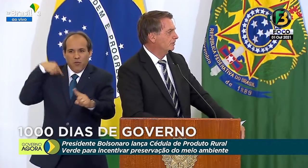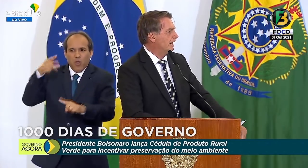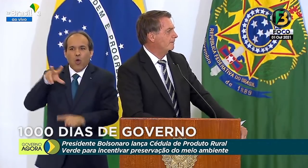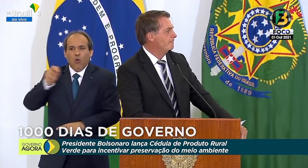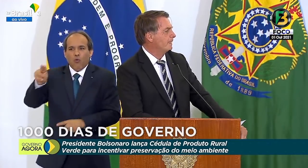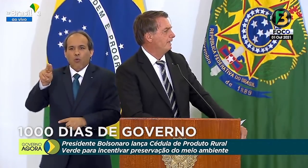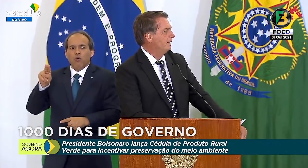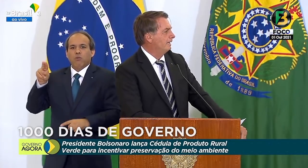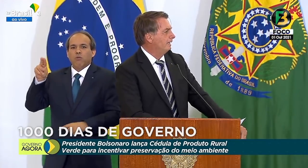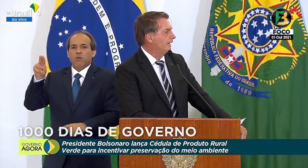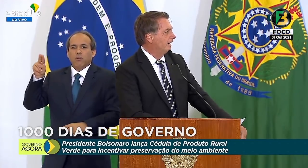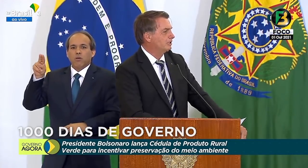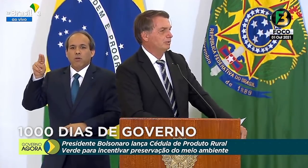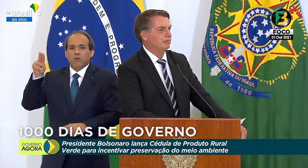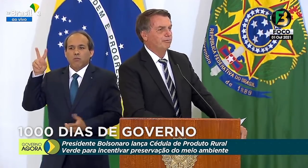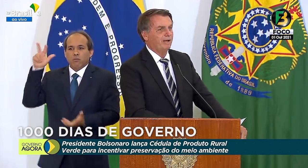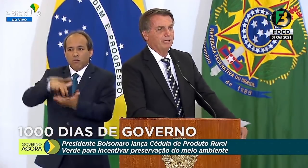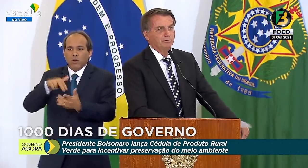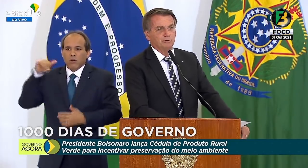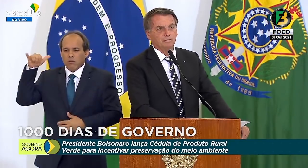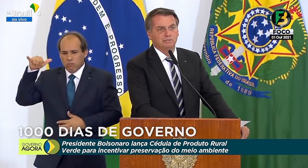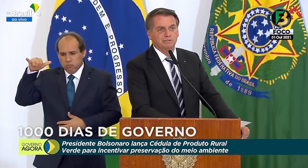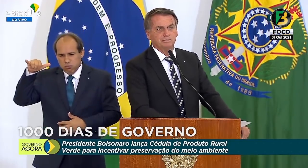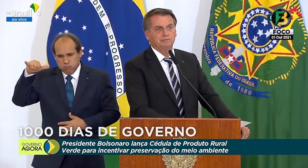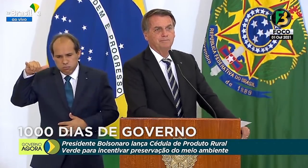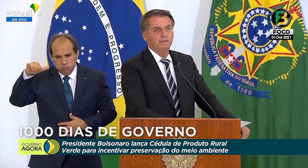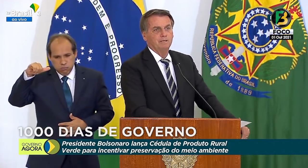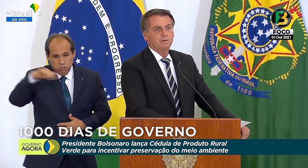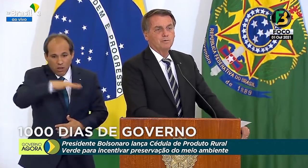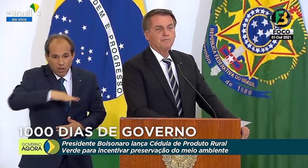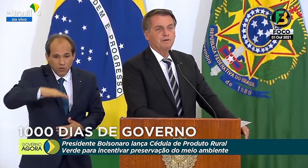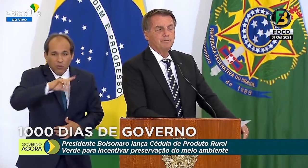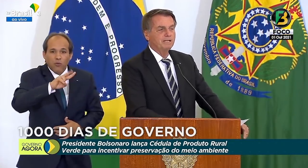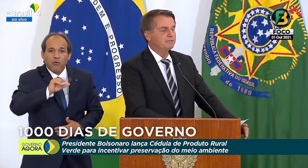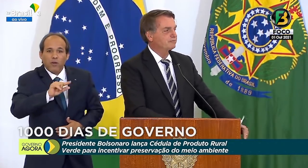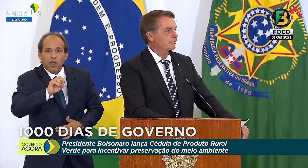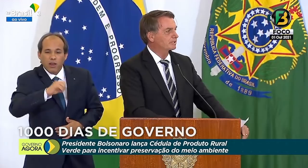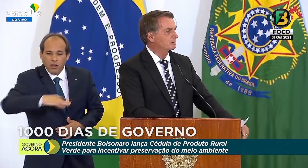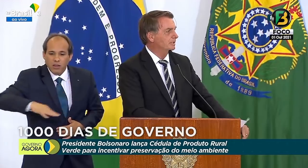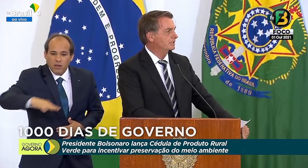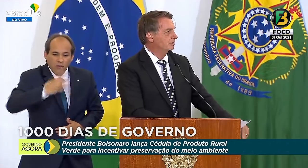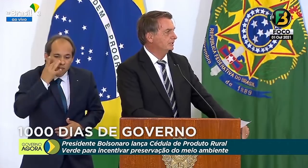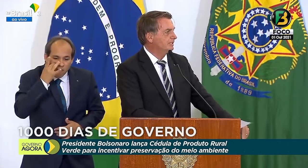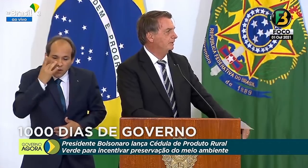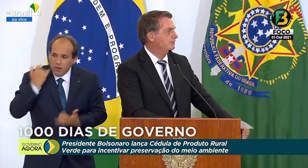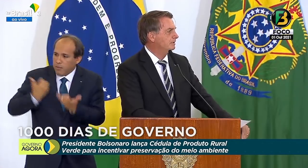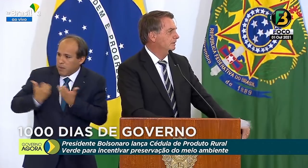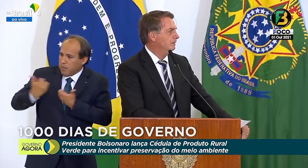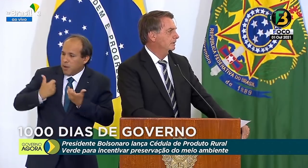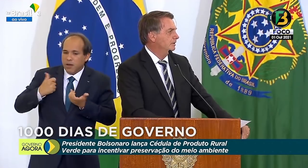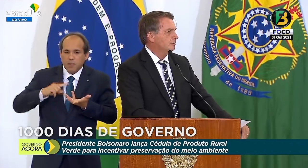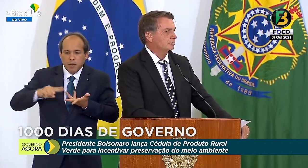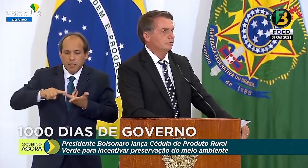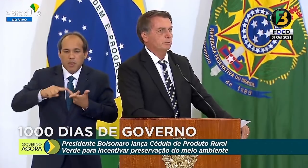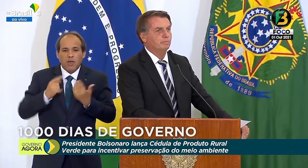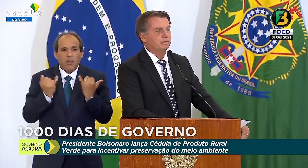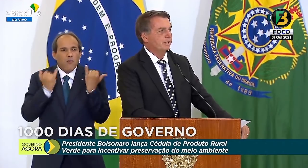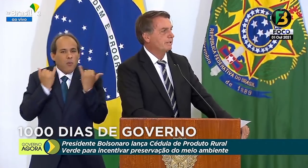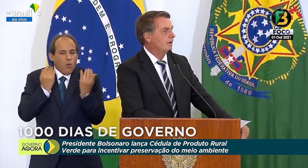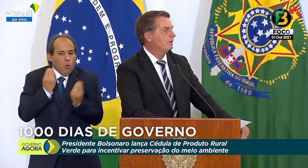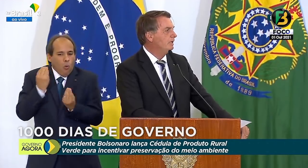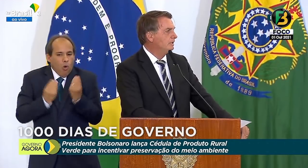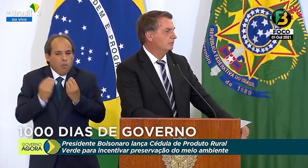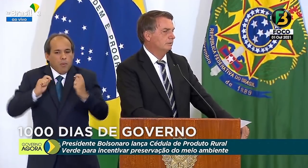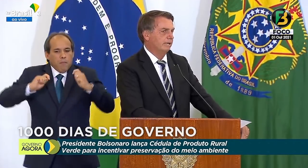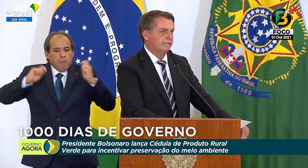sobrevoar a região do Vale do Rio Cotingo, confirmar as informações que nós temos sobre o